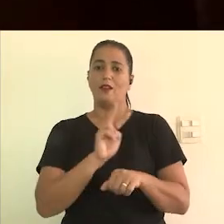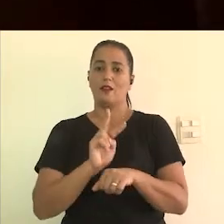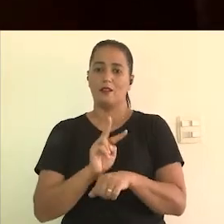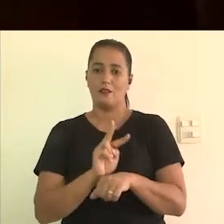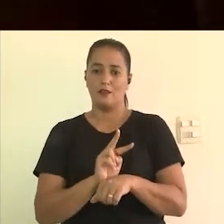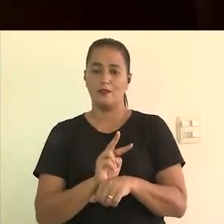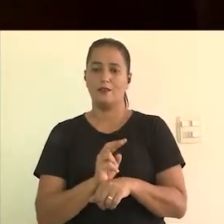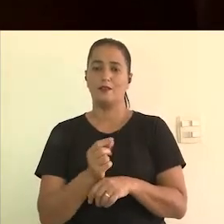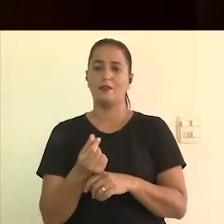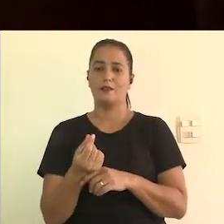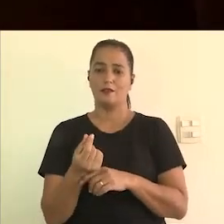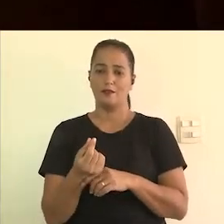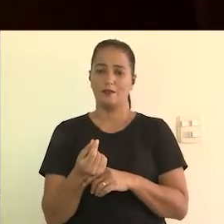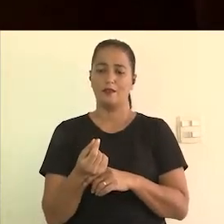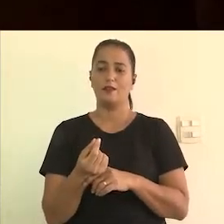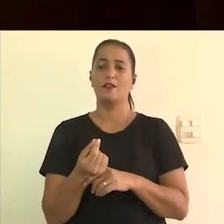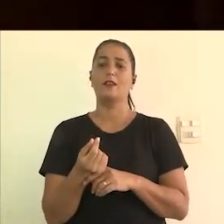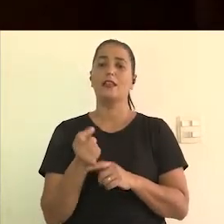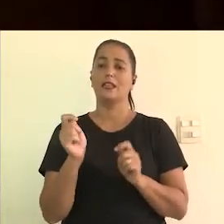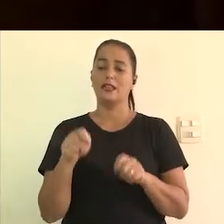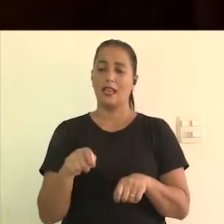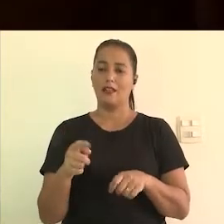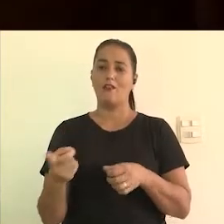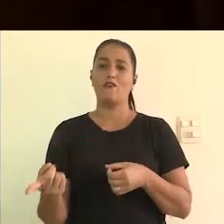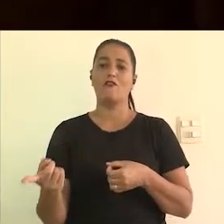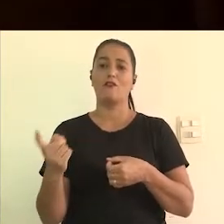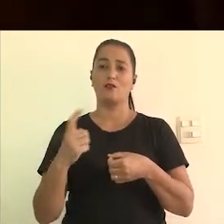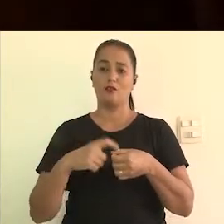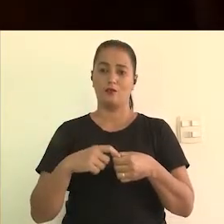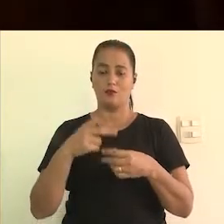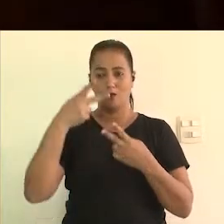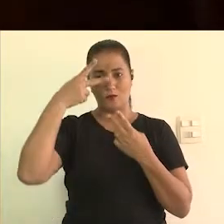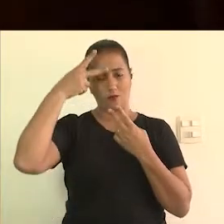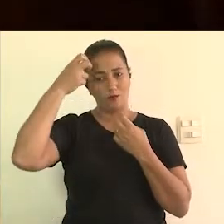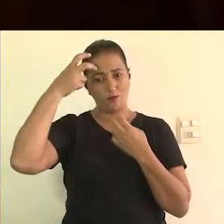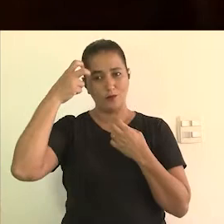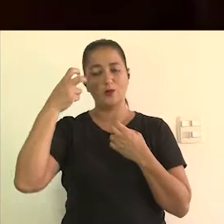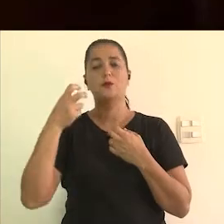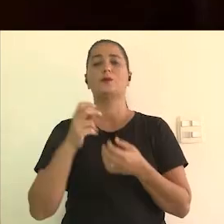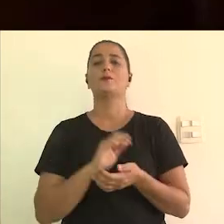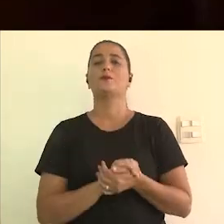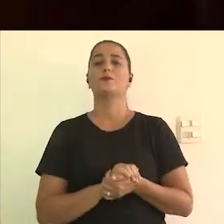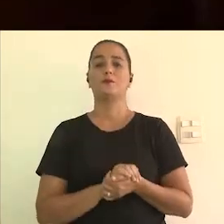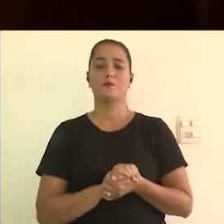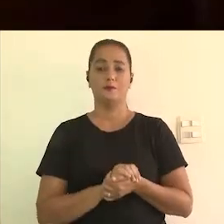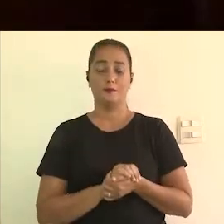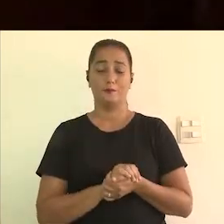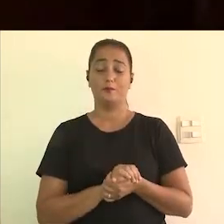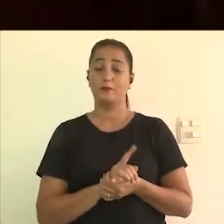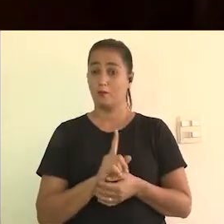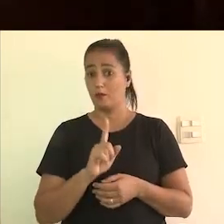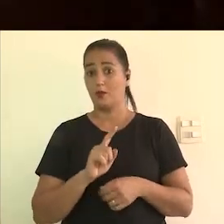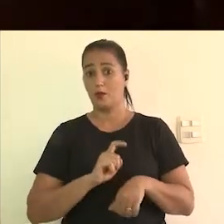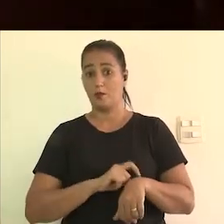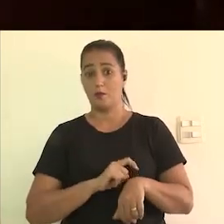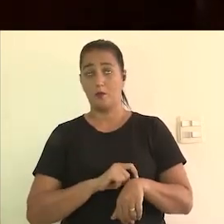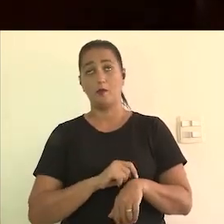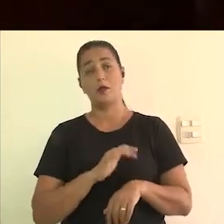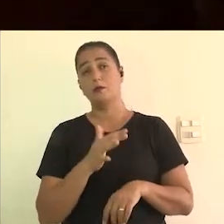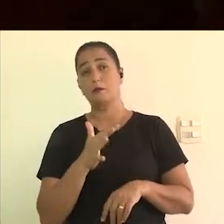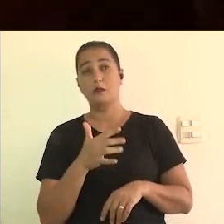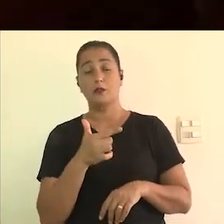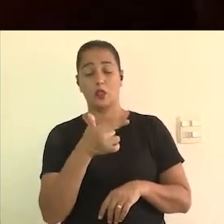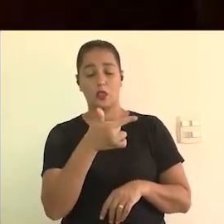valor no orçamento para a fiscalização. Você aprovava um projeto com valor X e esse dinheiro voltava para o